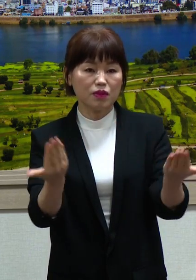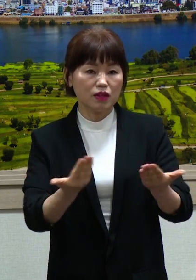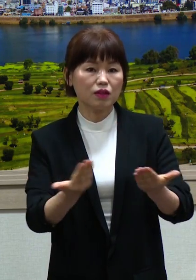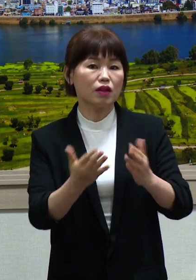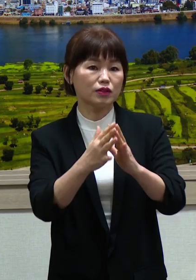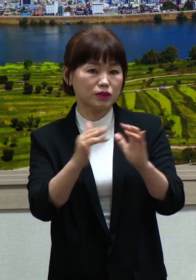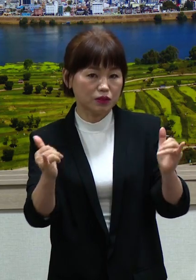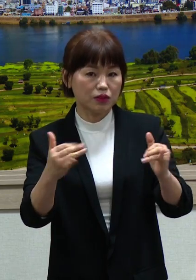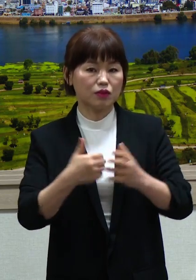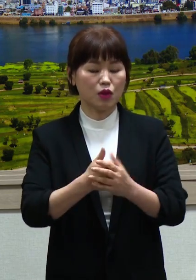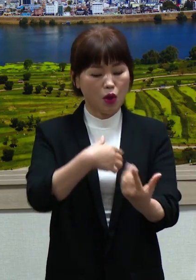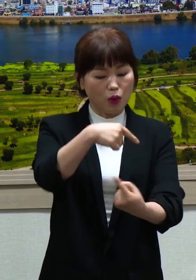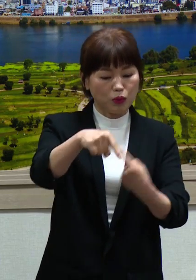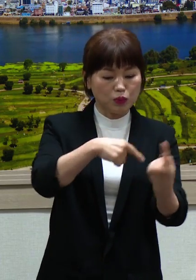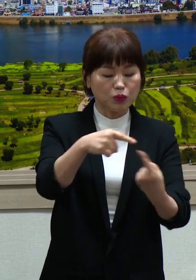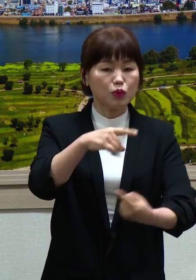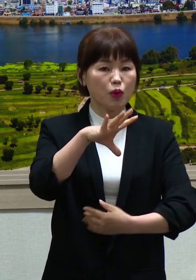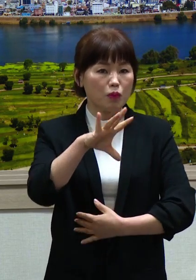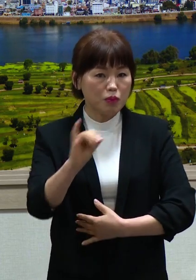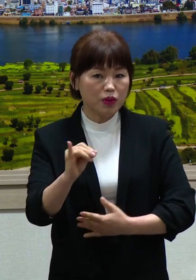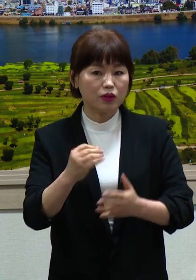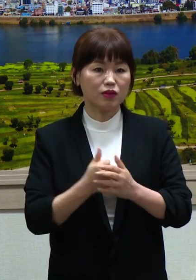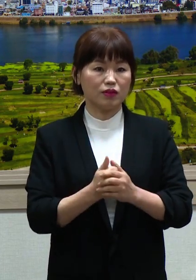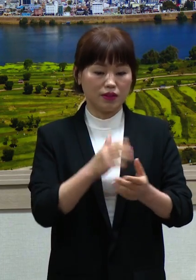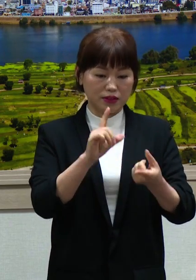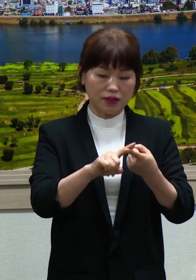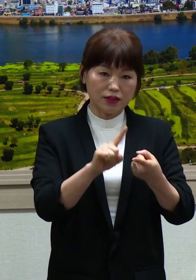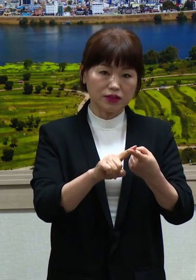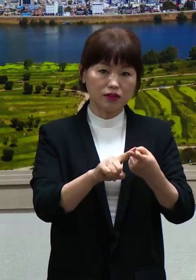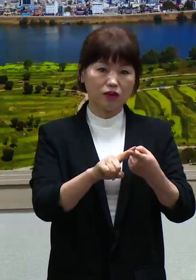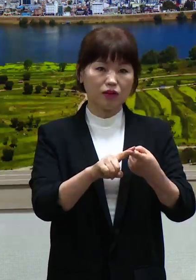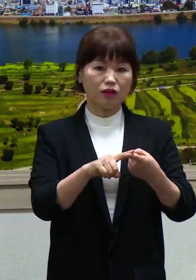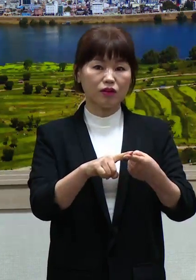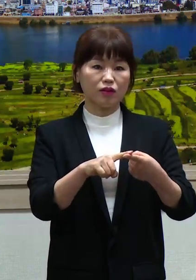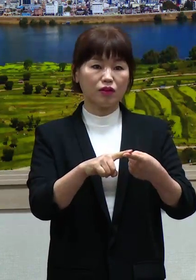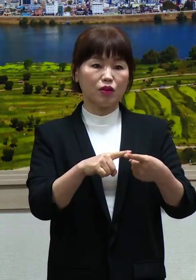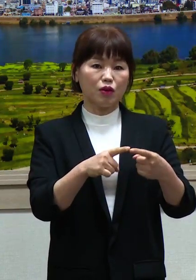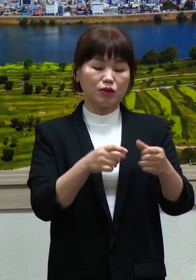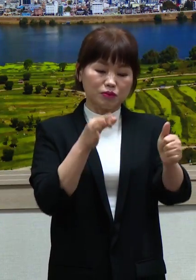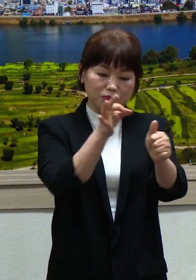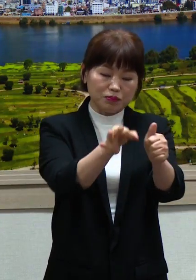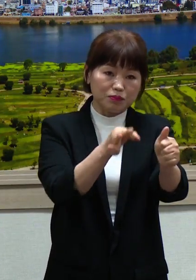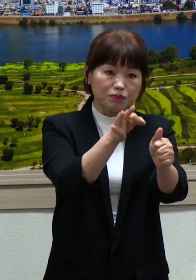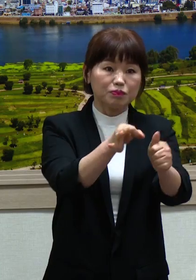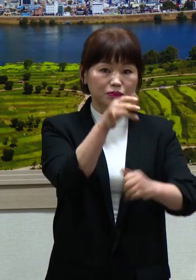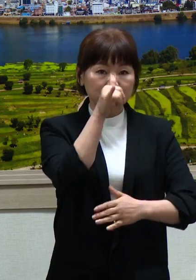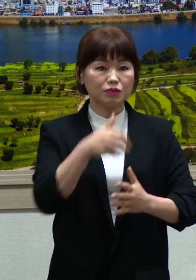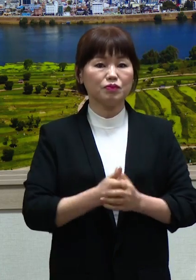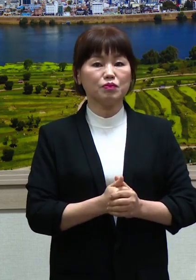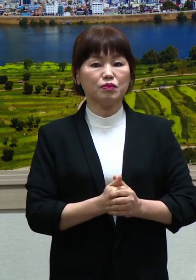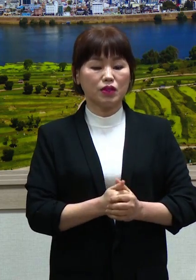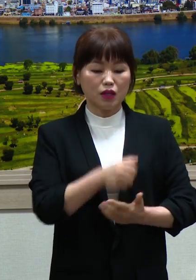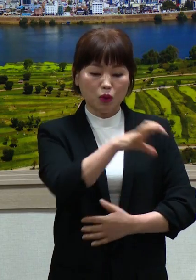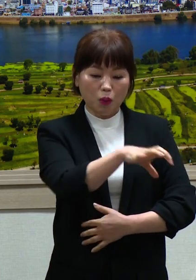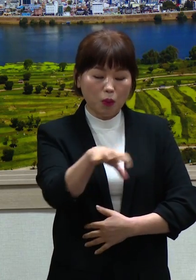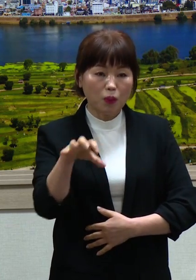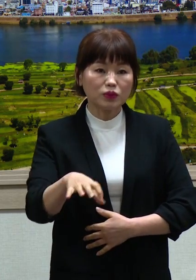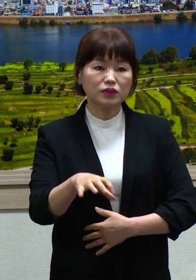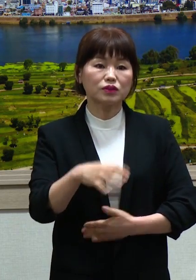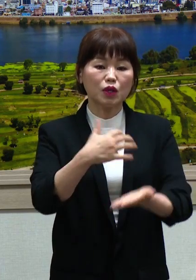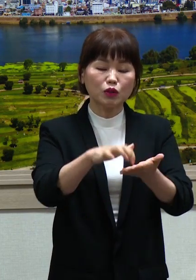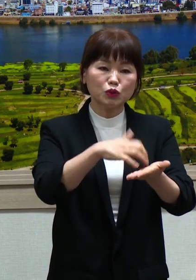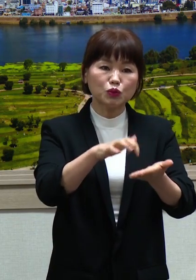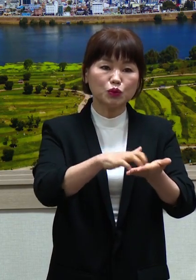보조받지 못한 반내 민간 범인단체 어린이집 39개소이며 약 100만원씩